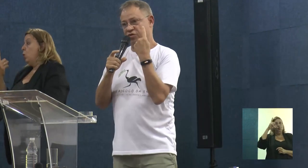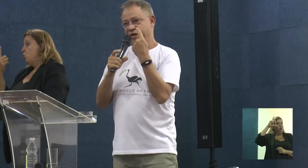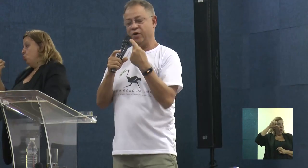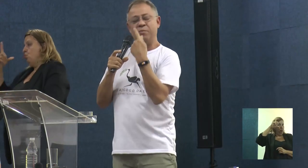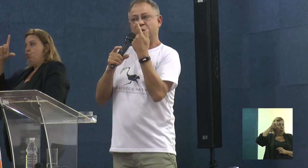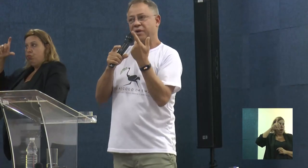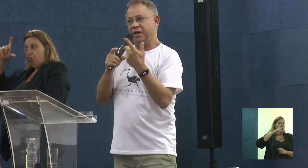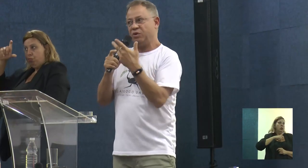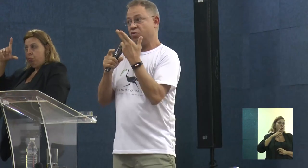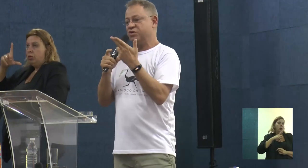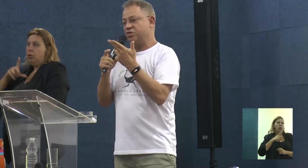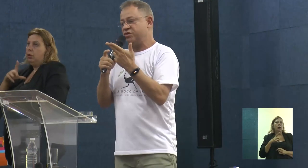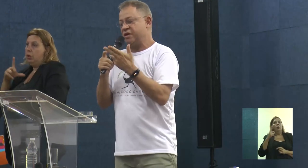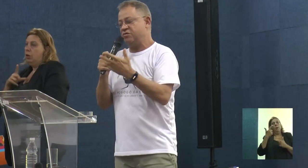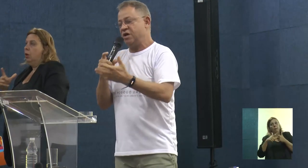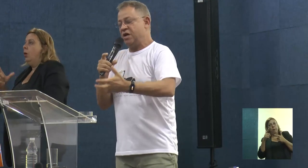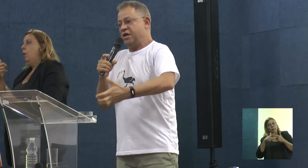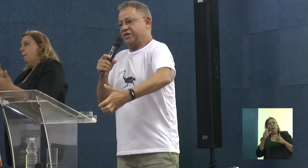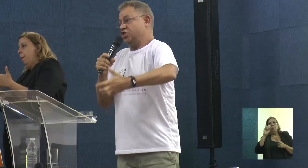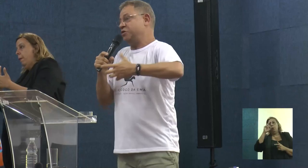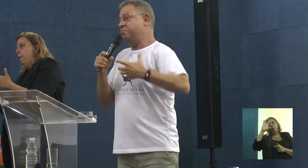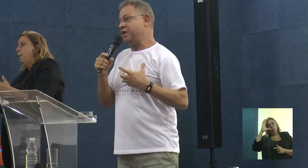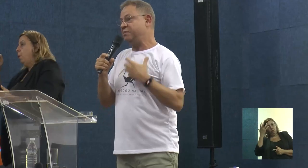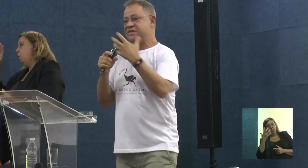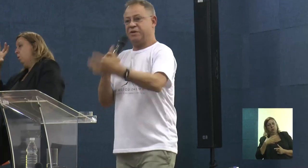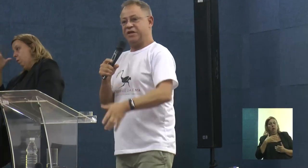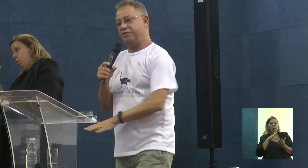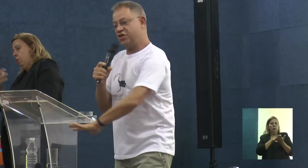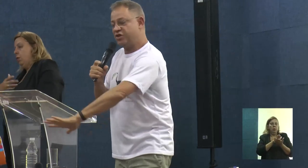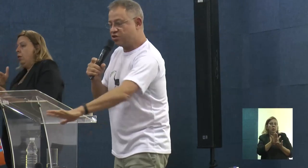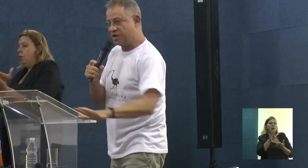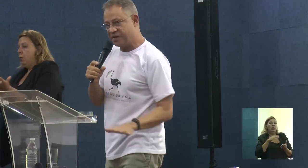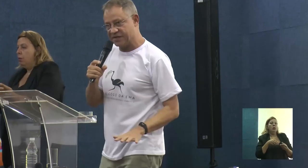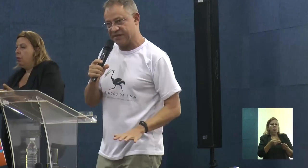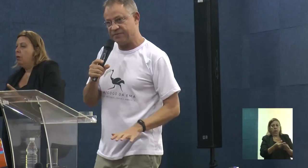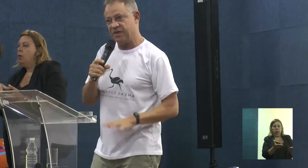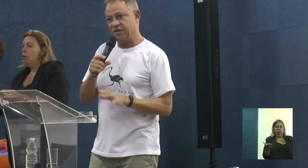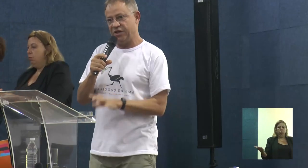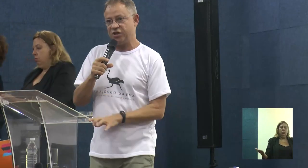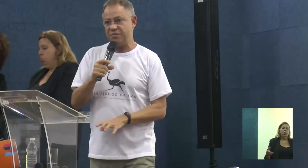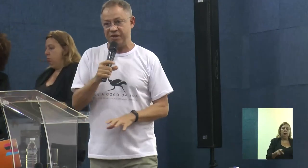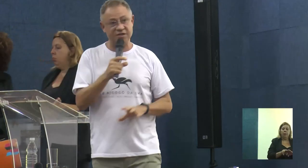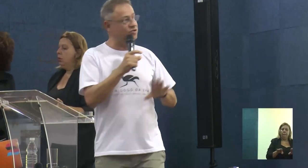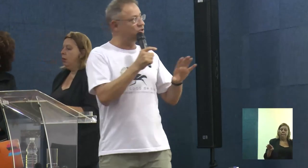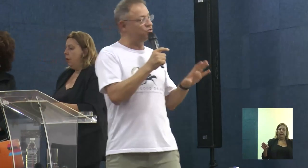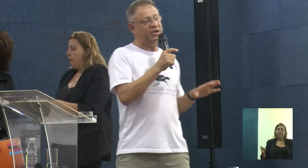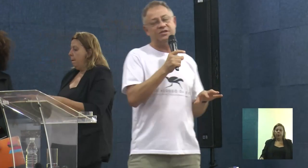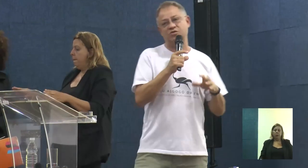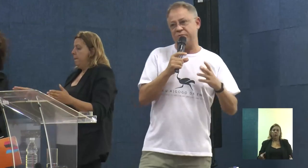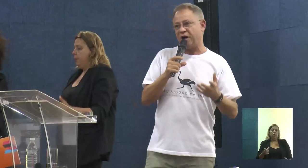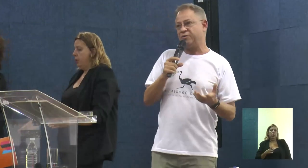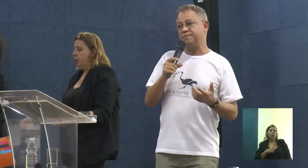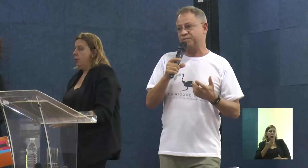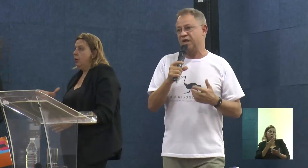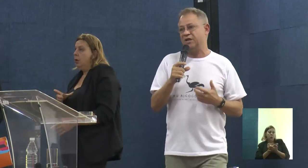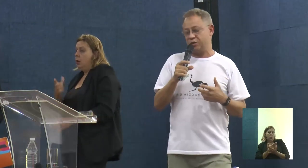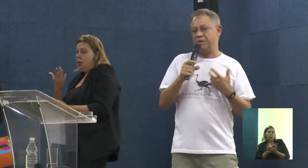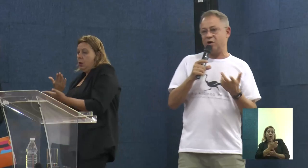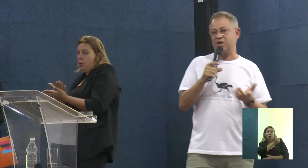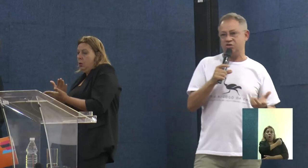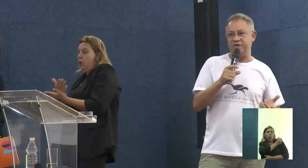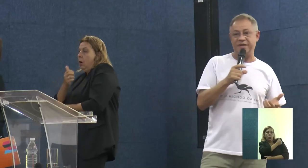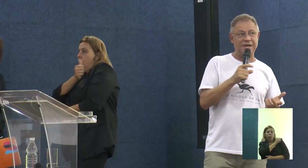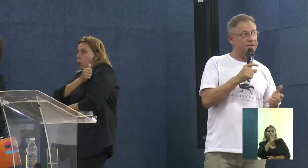uma foto, que é um problema ou uma solução, a gente imprime, a semana que vem a gente deixa na mesa, deixa na mesa os estudantes do Emao,